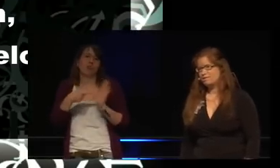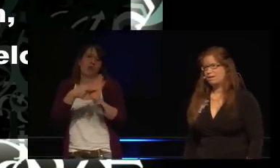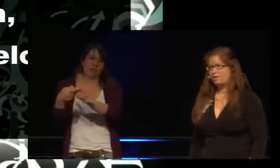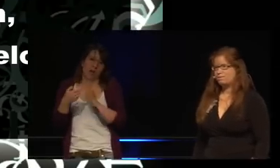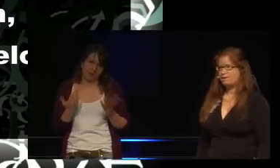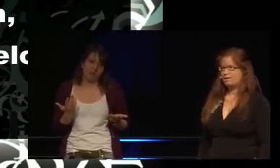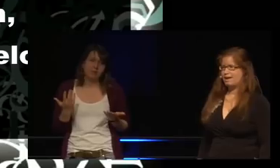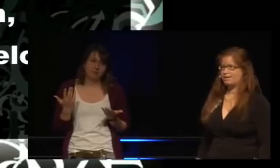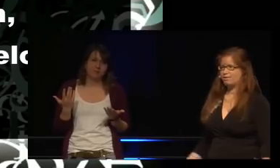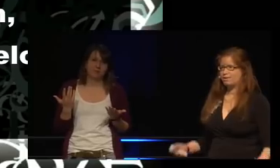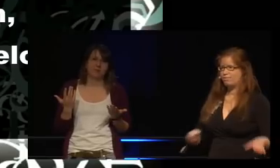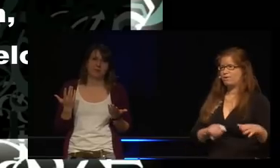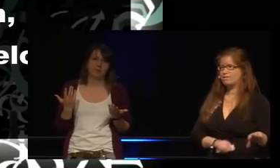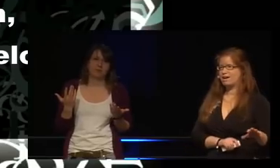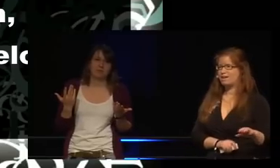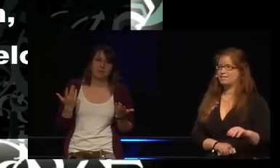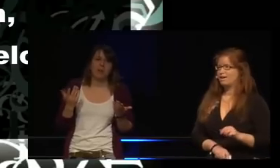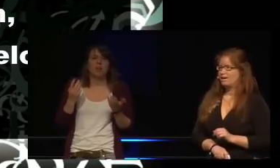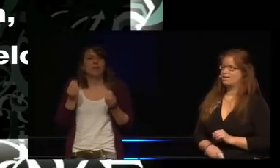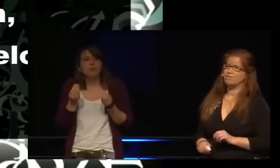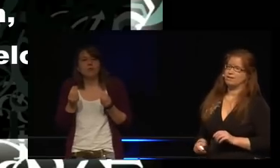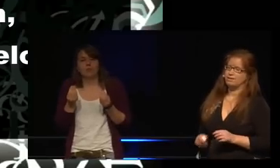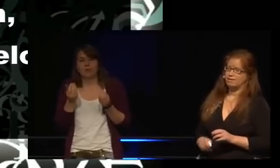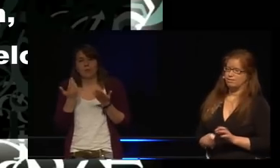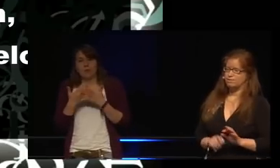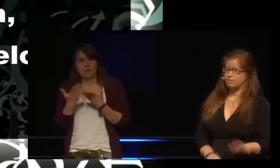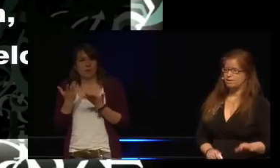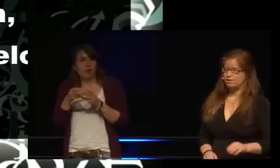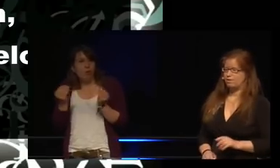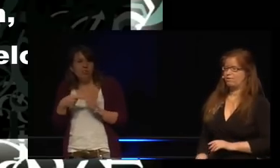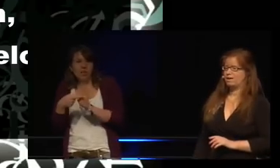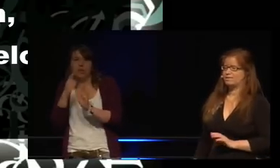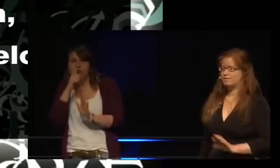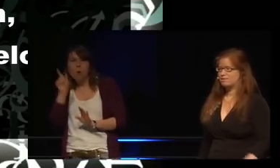Wir werden nicht nur das Problem, sondern auch die Lösungsmöglichkeiten,